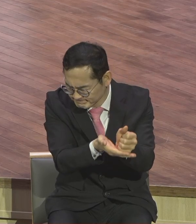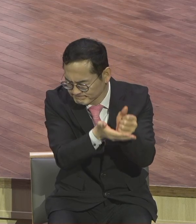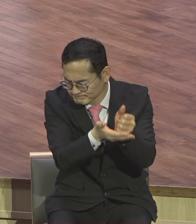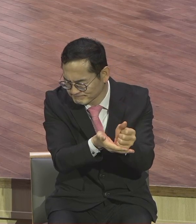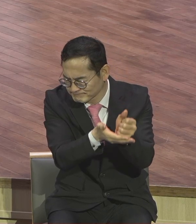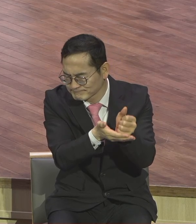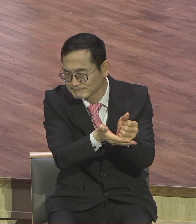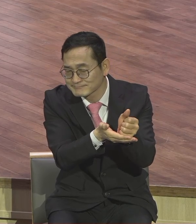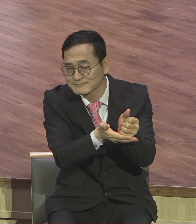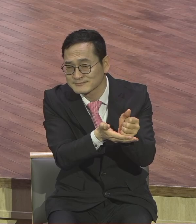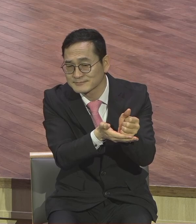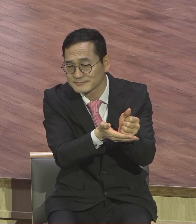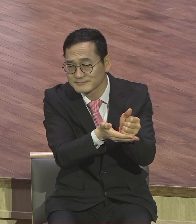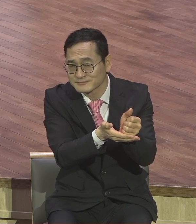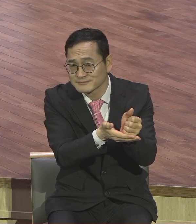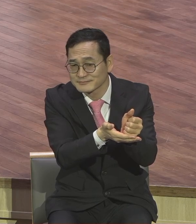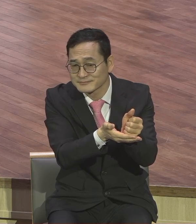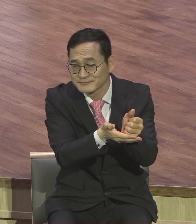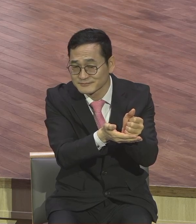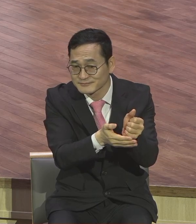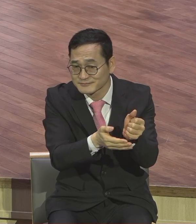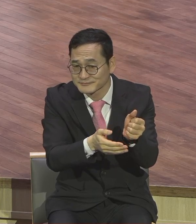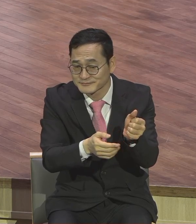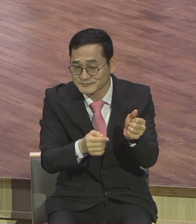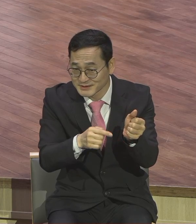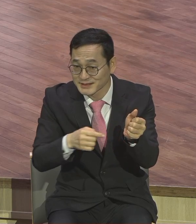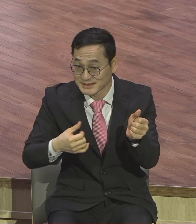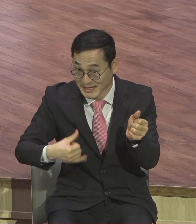섬기는 자녀는요. 오래 살아요.